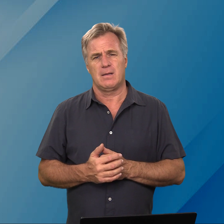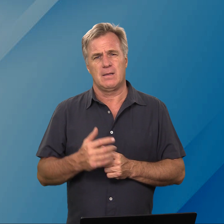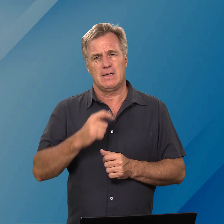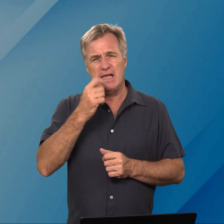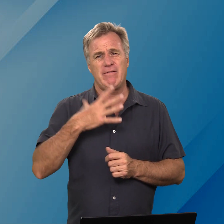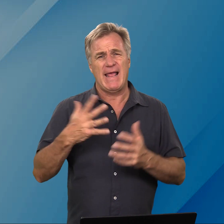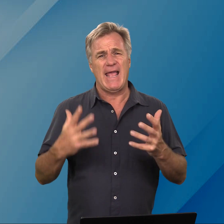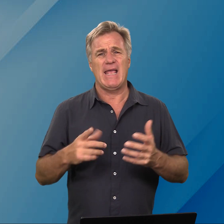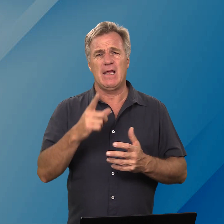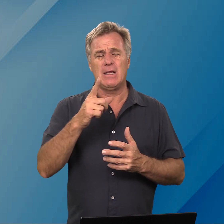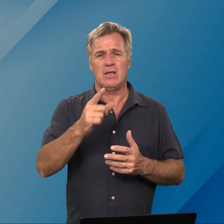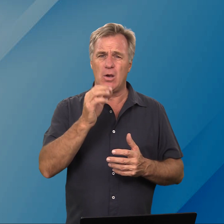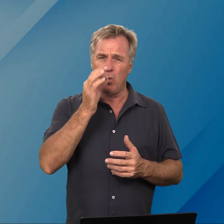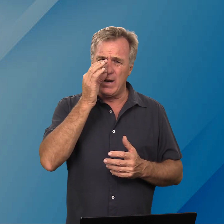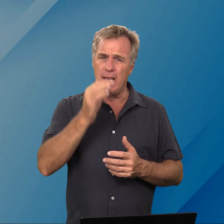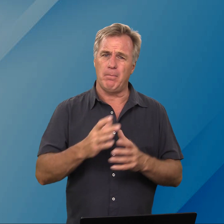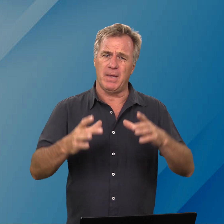die heren wil hee jou olielampie